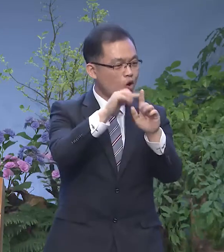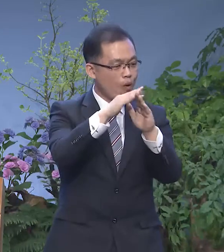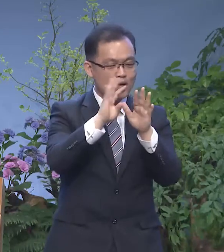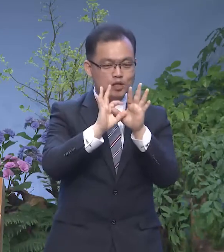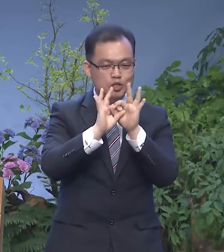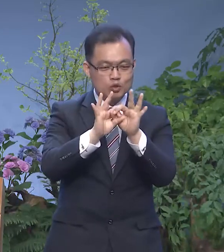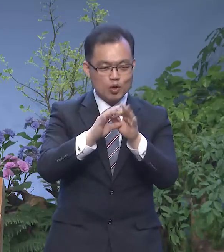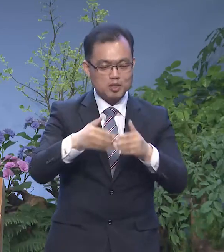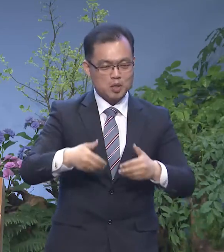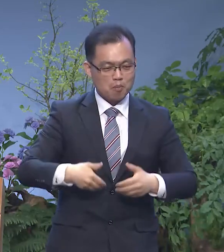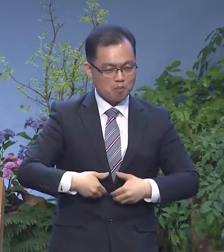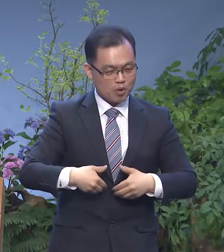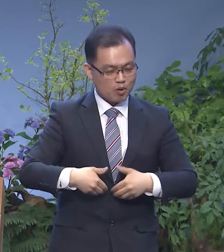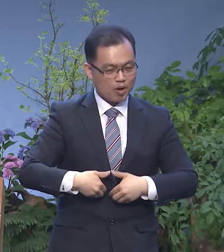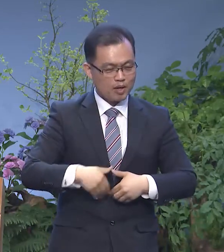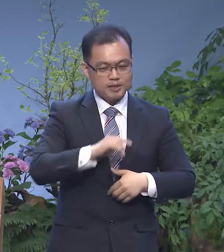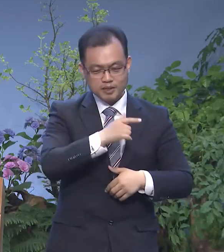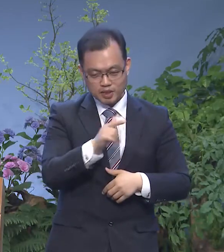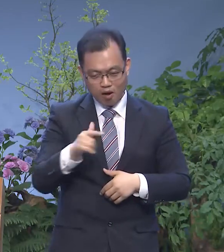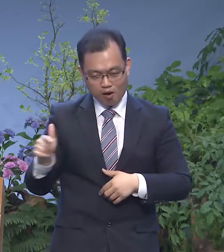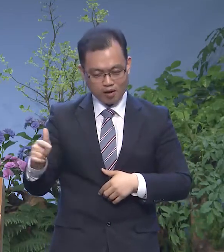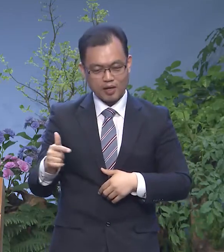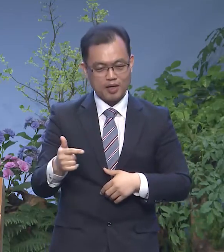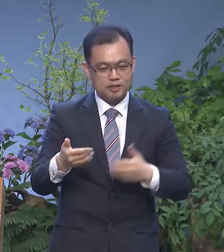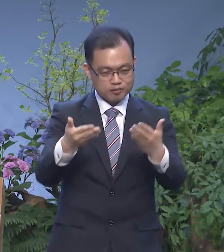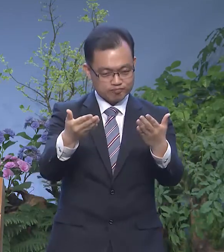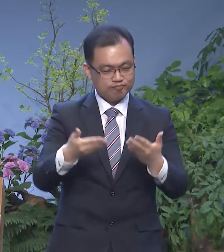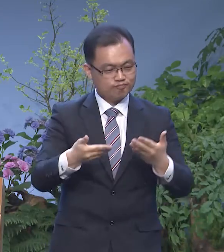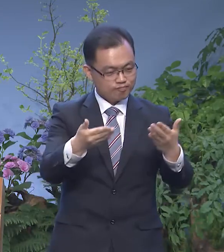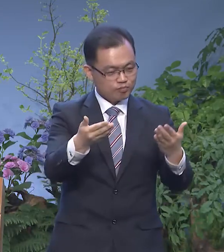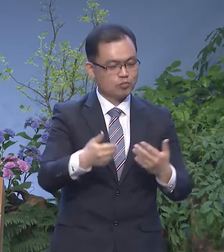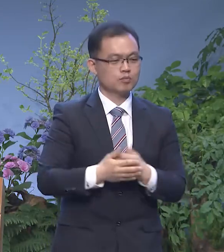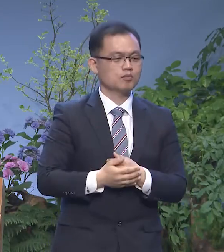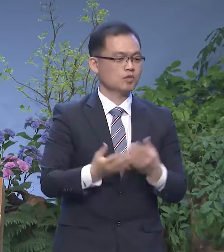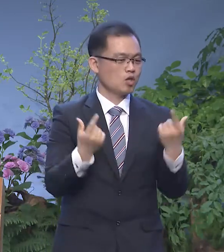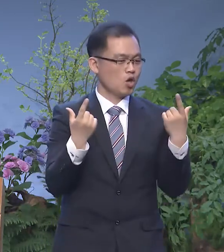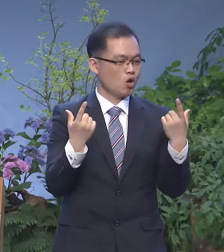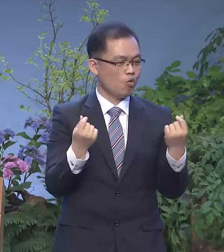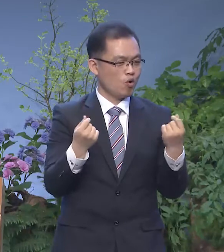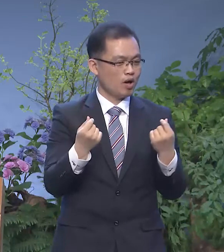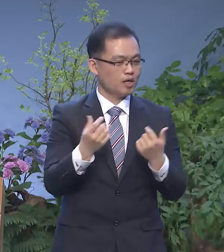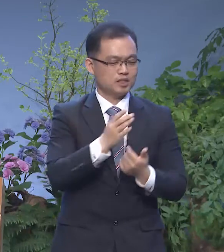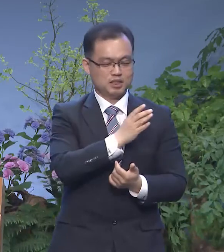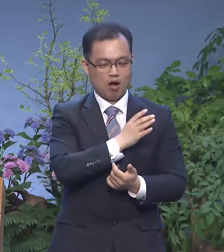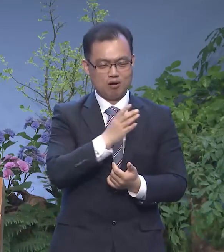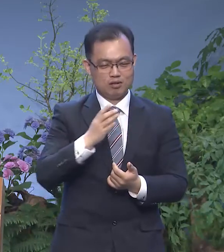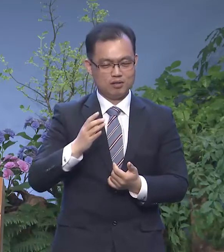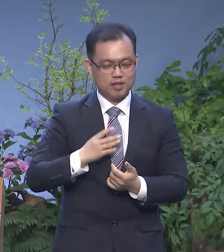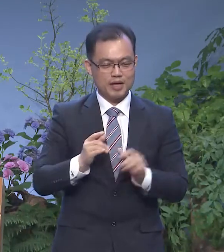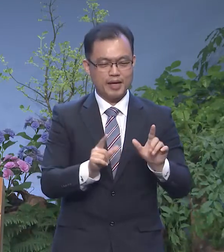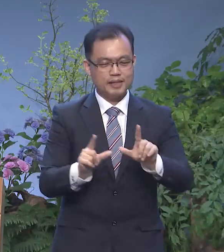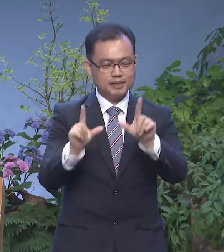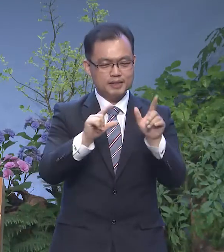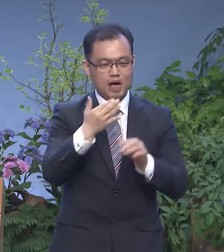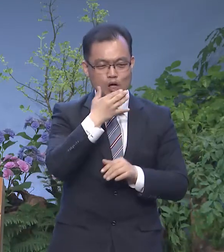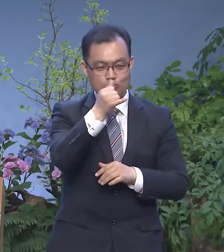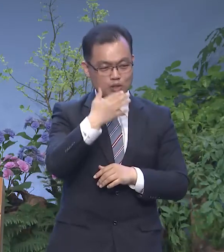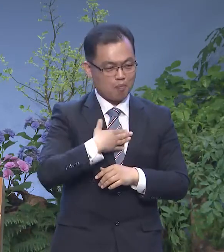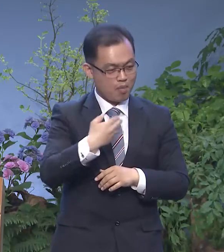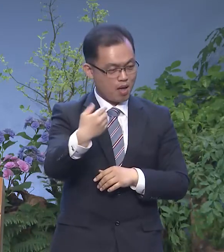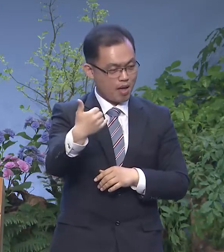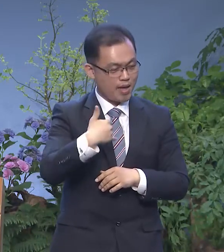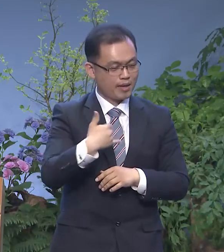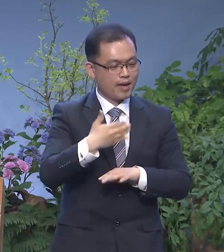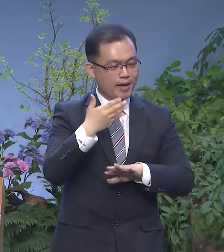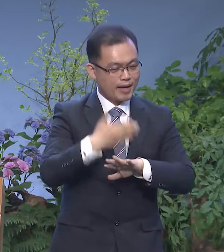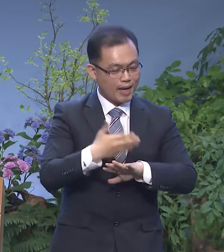통해서 필요한 것 제때에 공급해 줌을 통해서 이렇게 넉넉하게 생활하고 있다면서 저에게 감사의 말을